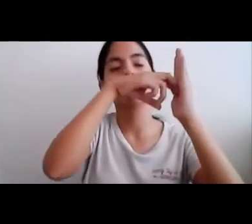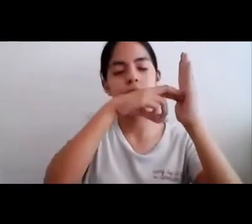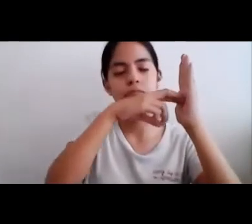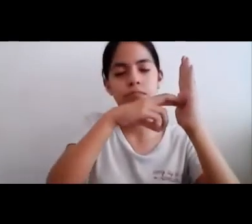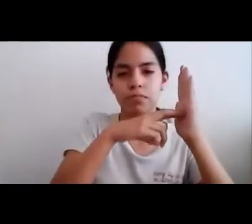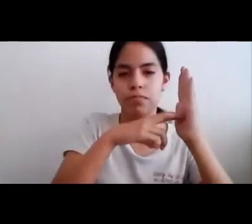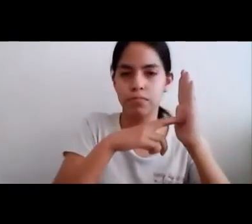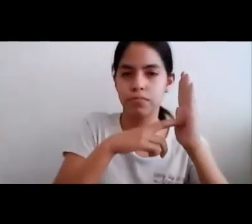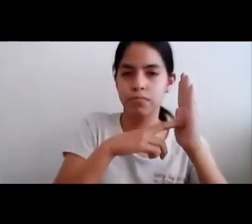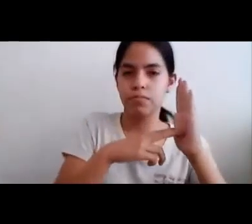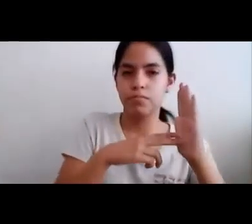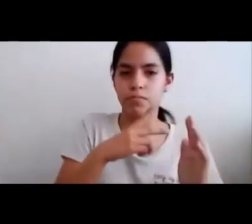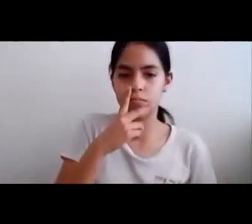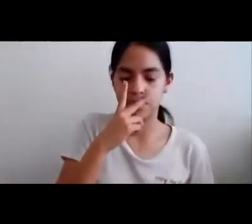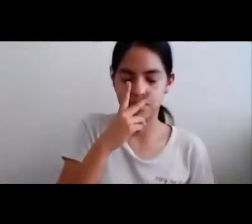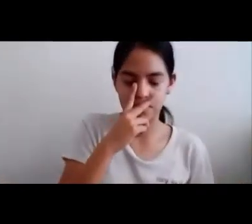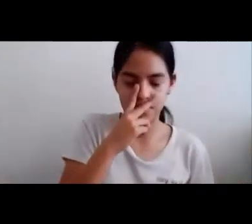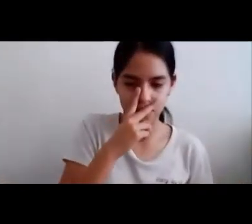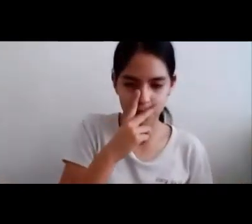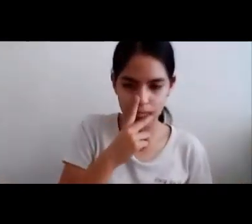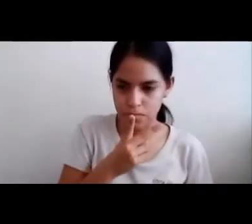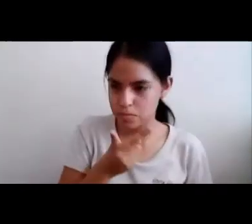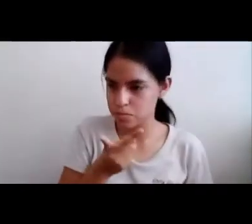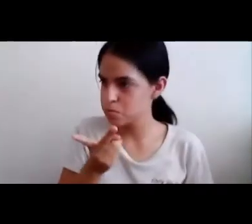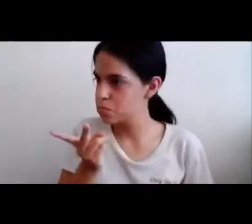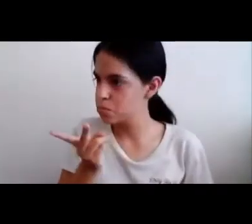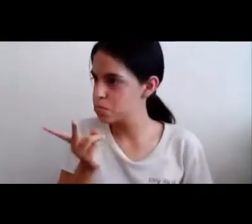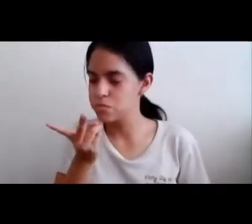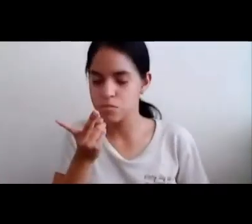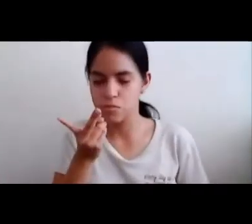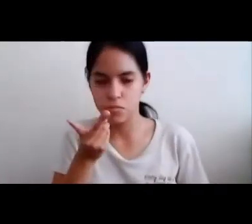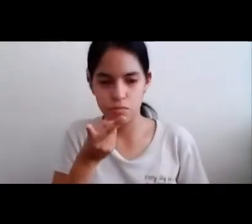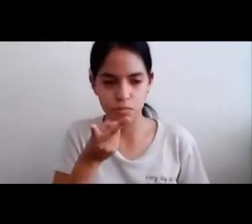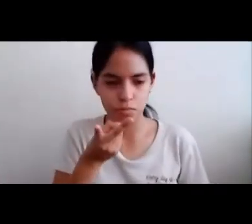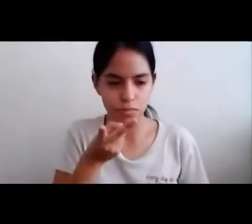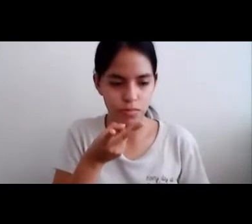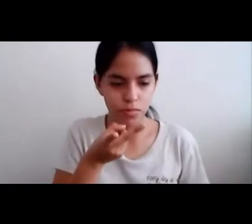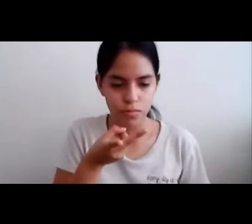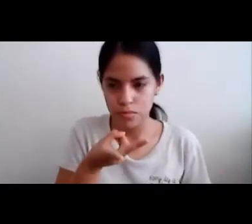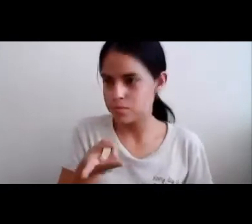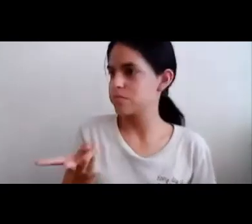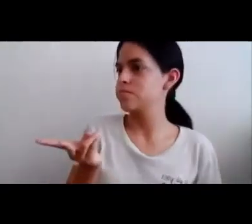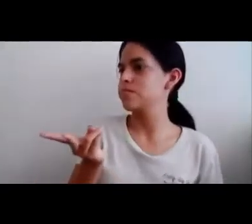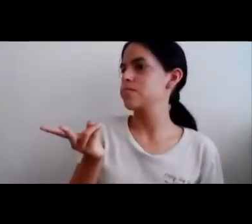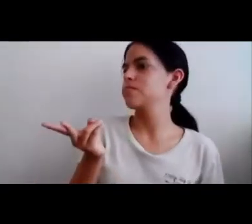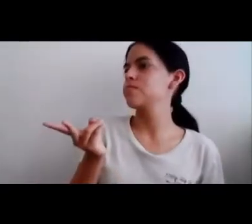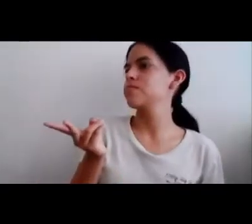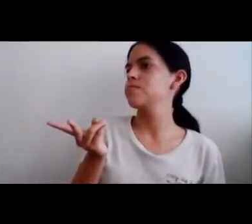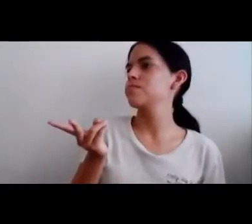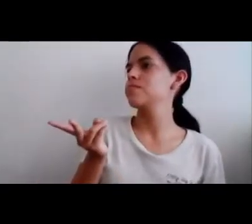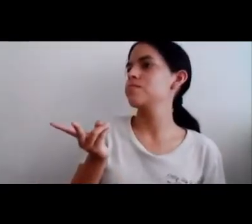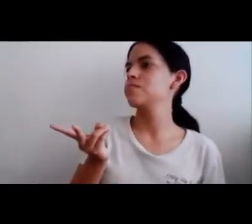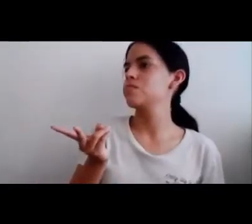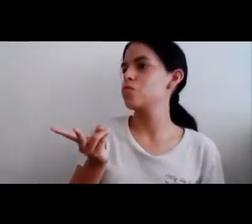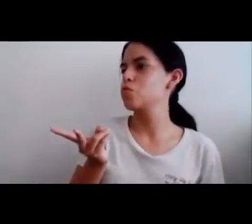Subió a la torre Más alta Y de pronto Vio A esta hermosa